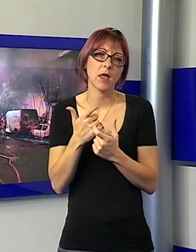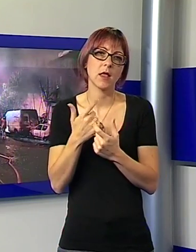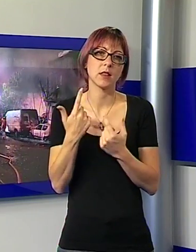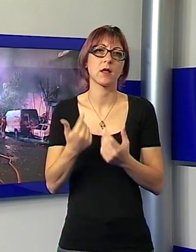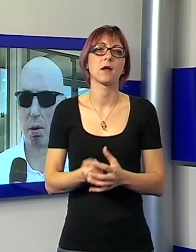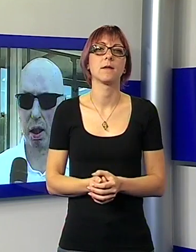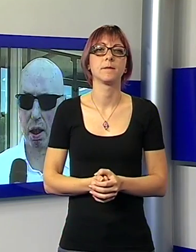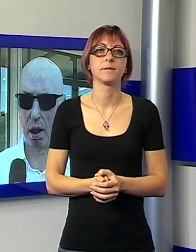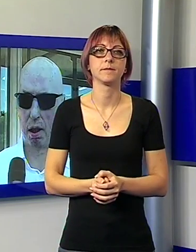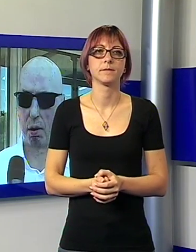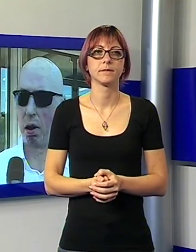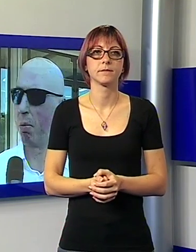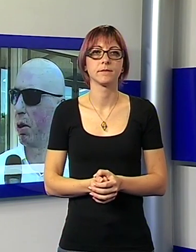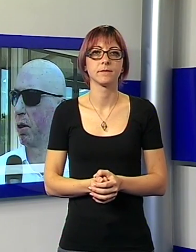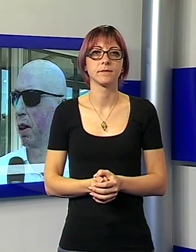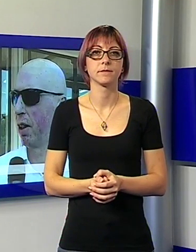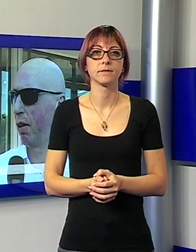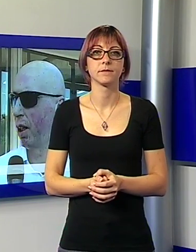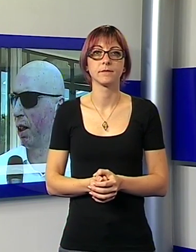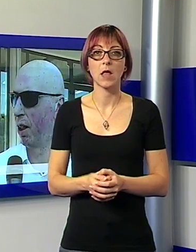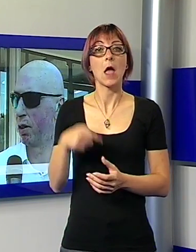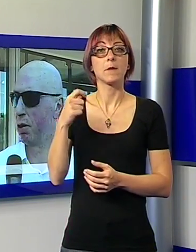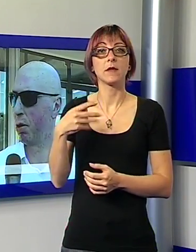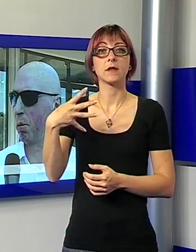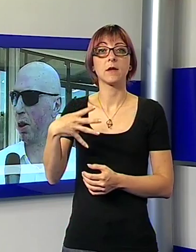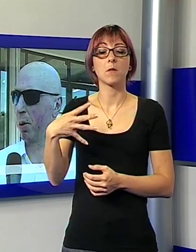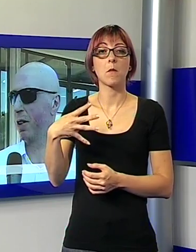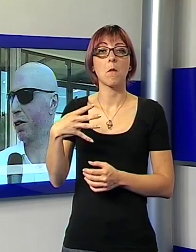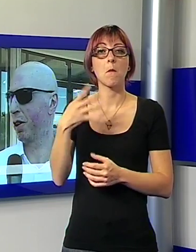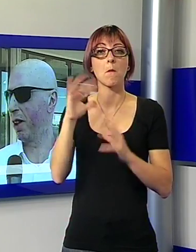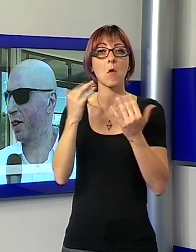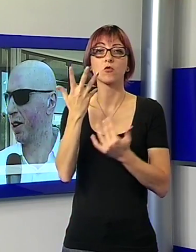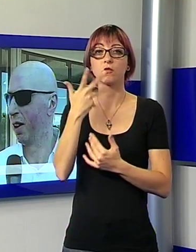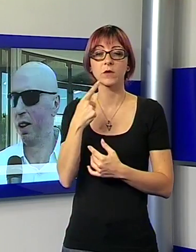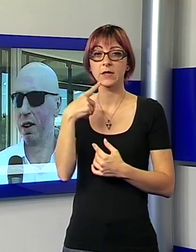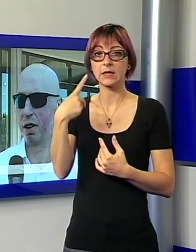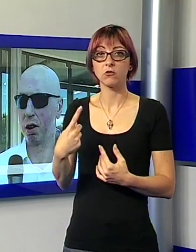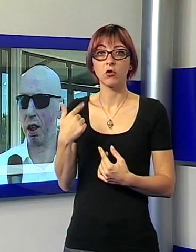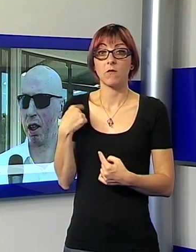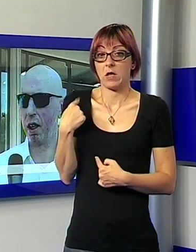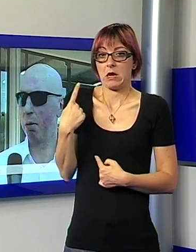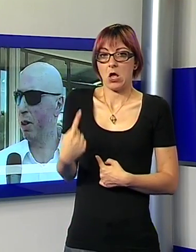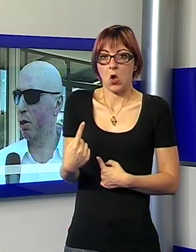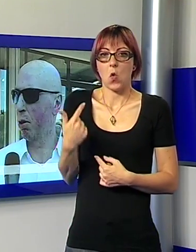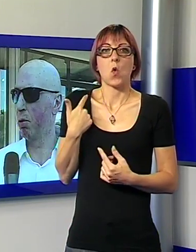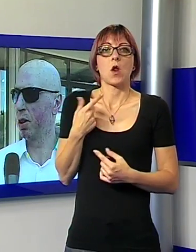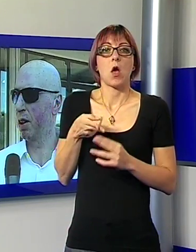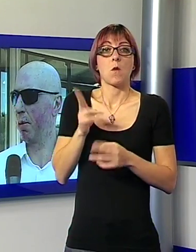Diciamo che da quello che abbiamo ascoltato in Ava ci sono più che speranze e certezze. Nel senso che è emerso un sistema